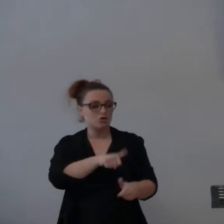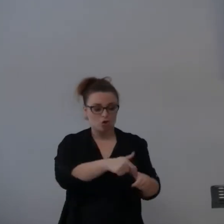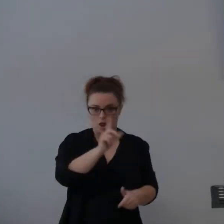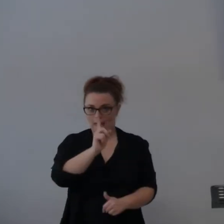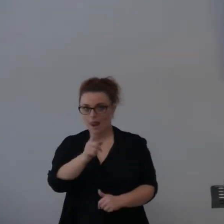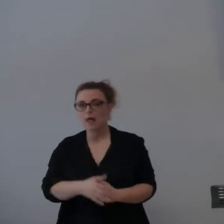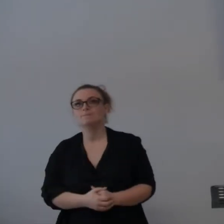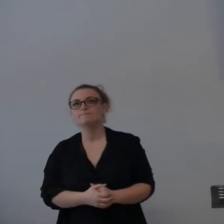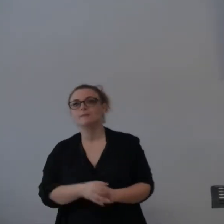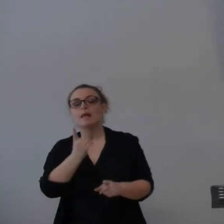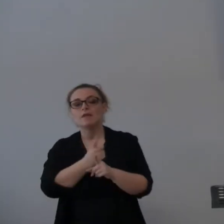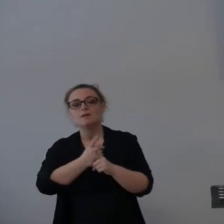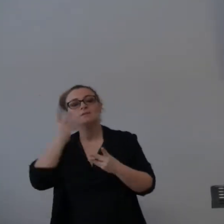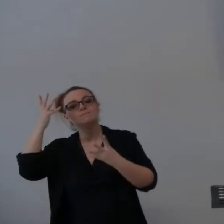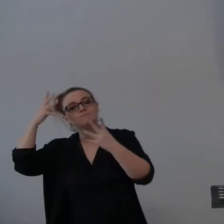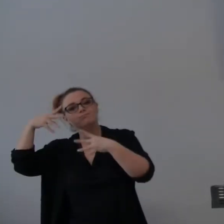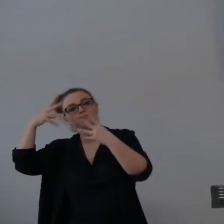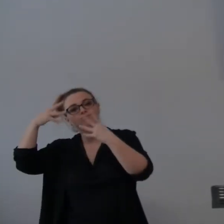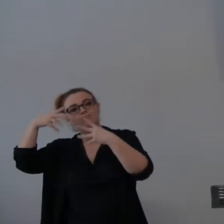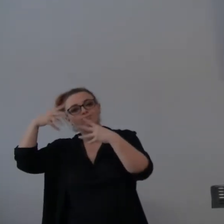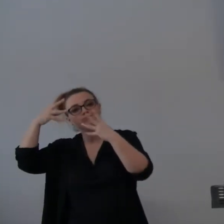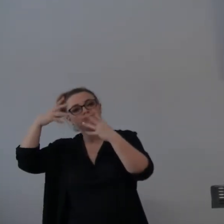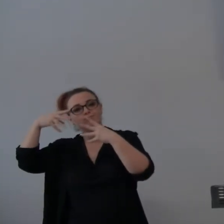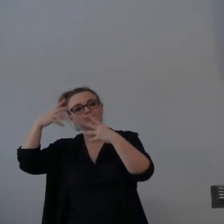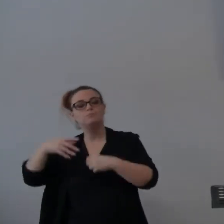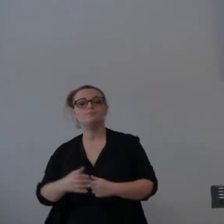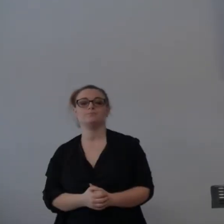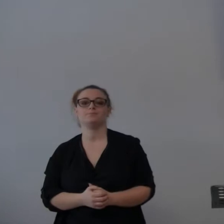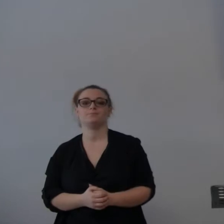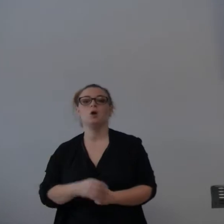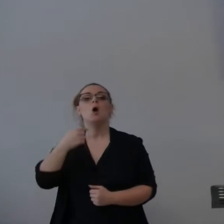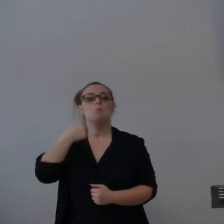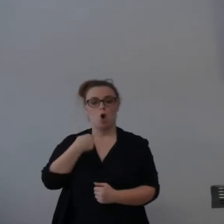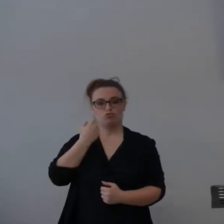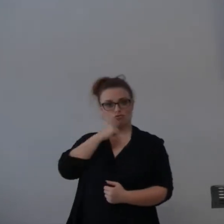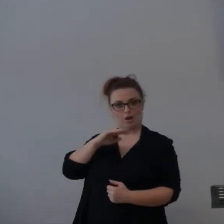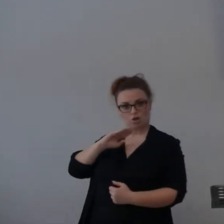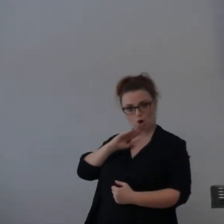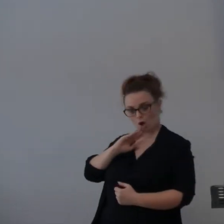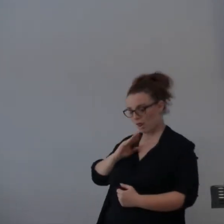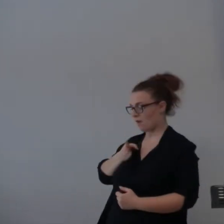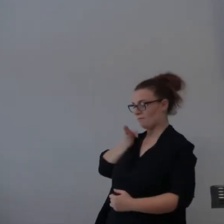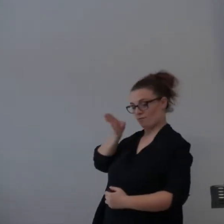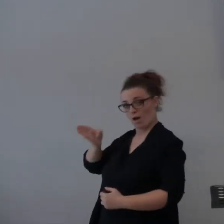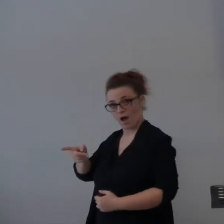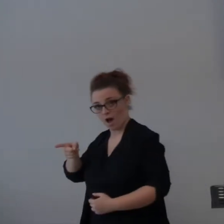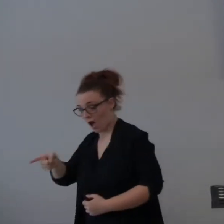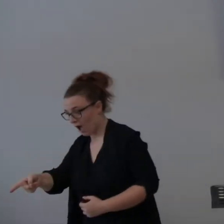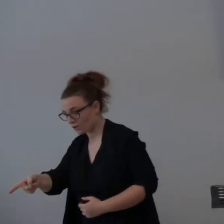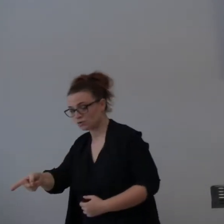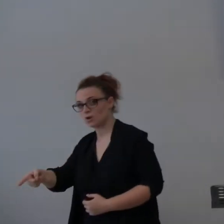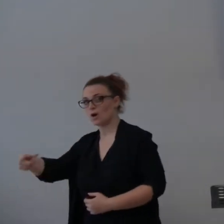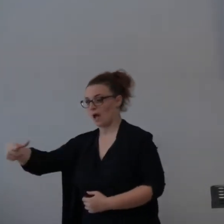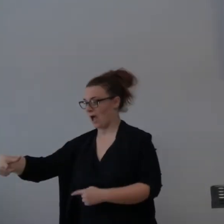fare poco e niente se non pensare. a un certo punto noi torniamo, non lo lasciamo lì tutta la vita in quel